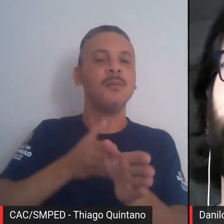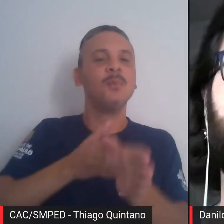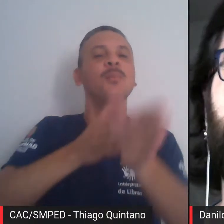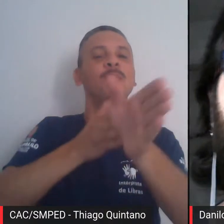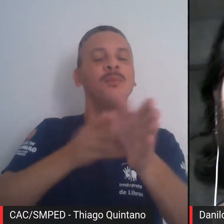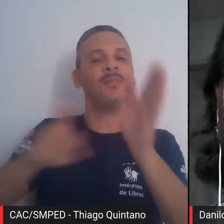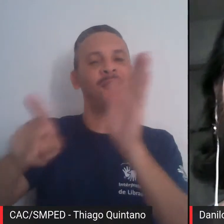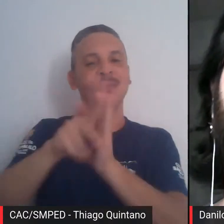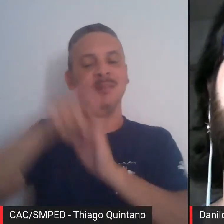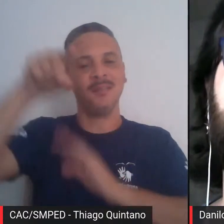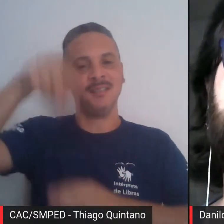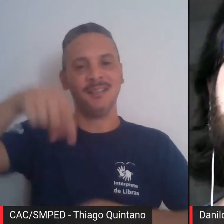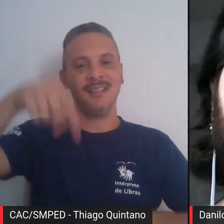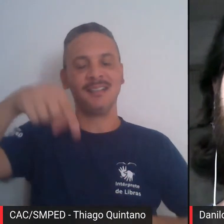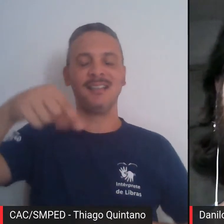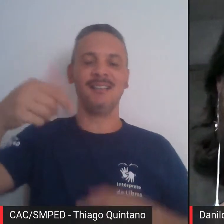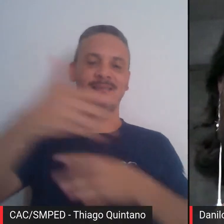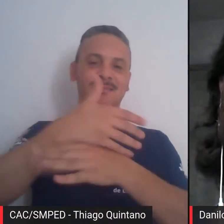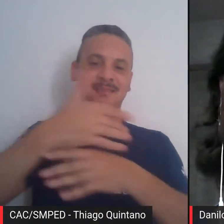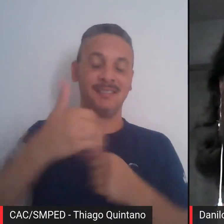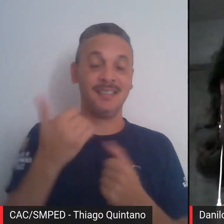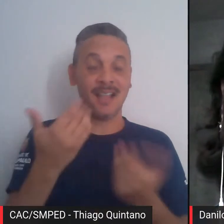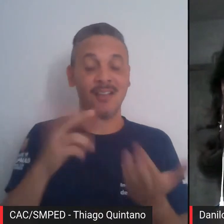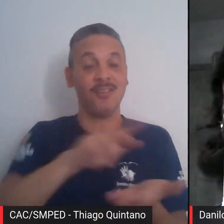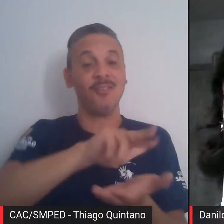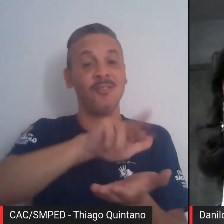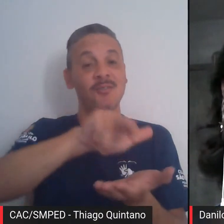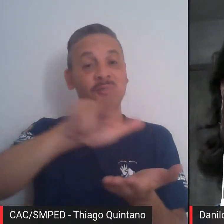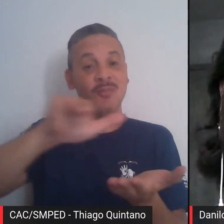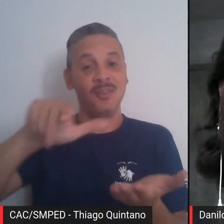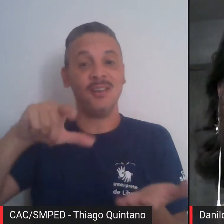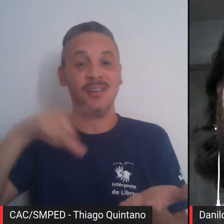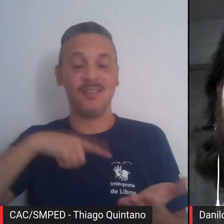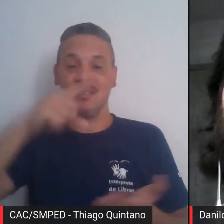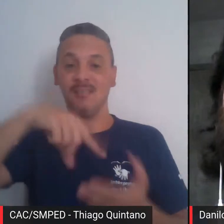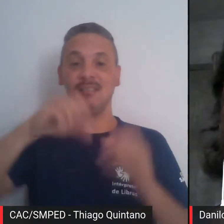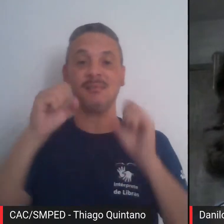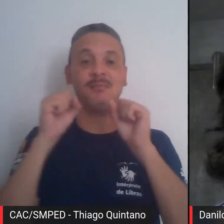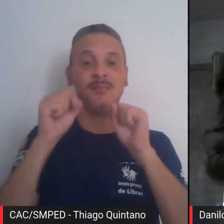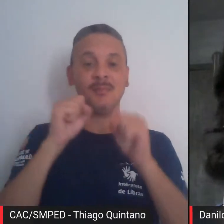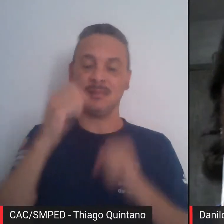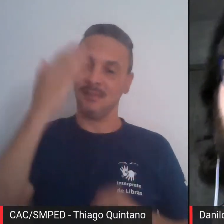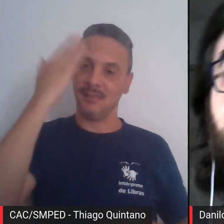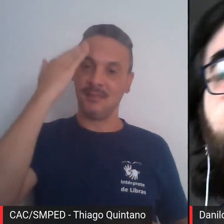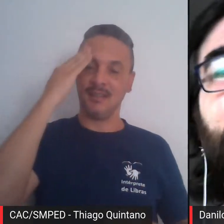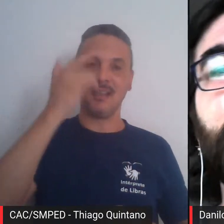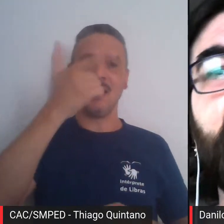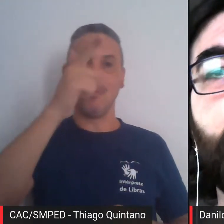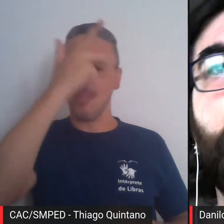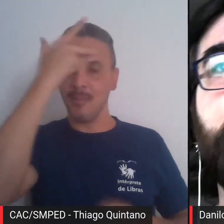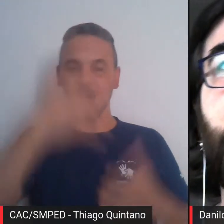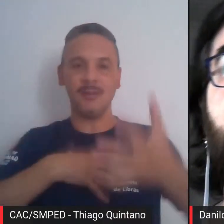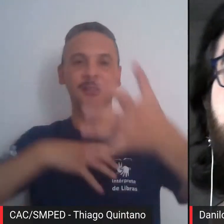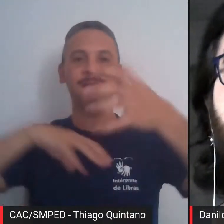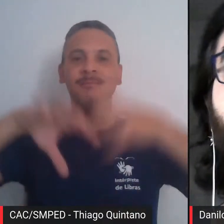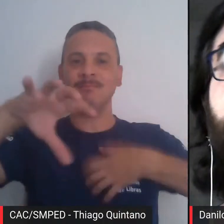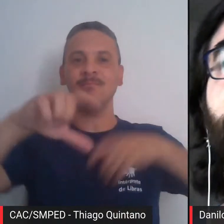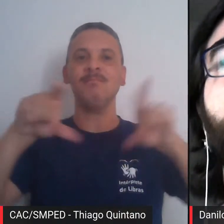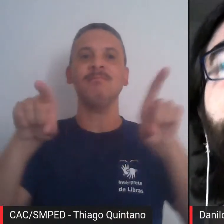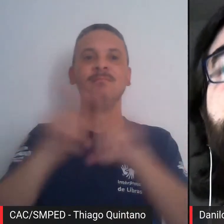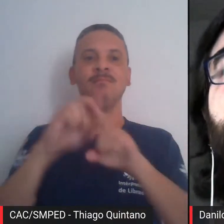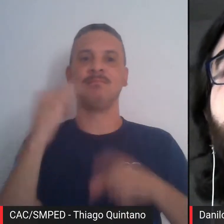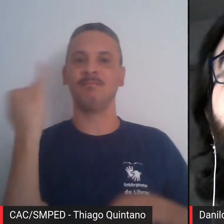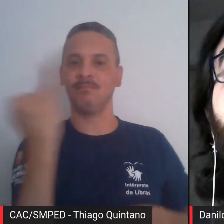de formas diferentes e de formas realmente a entender melhor o outro, a entender melhor as